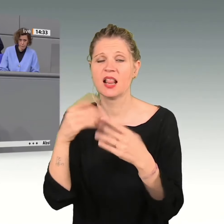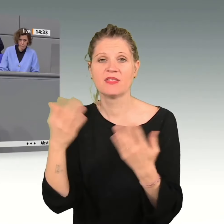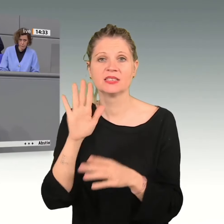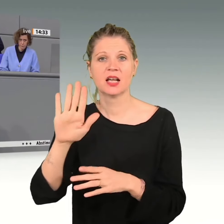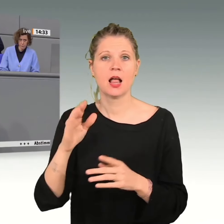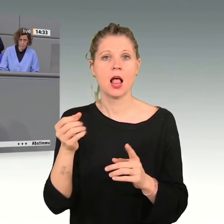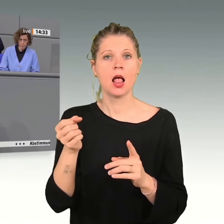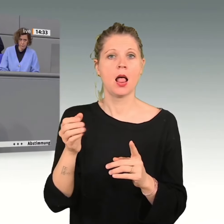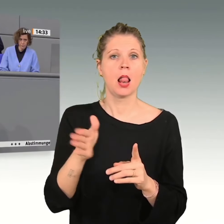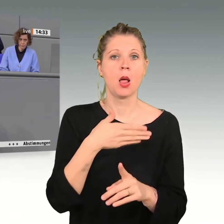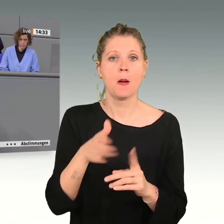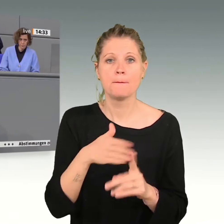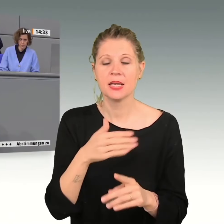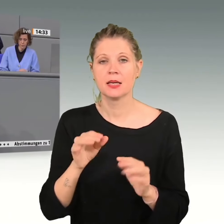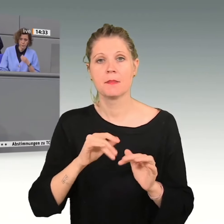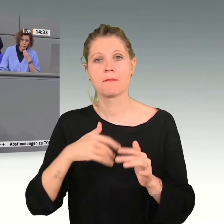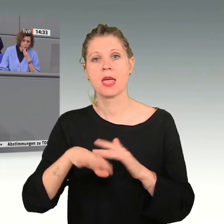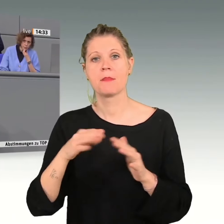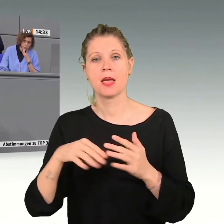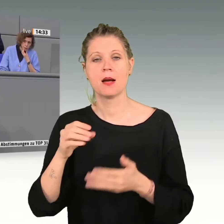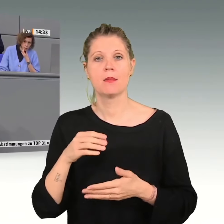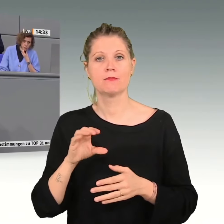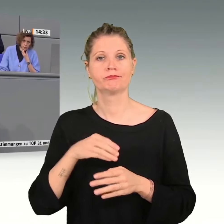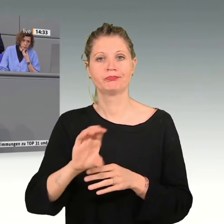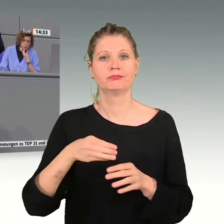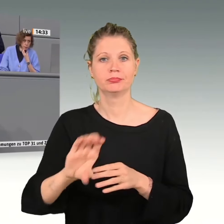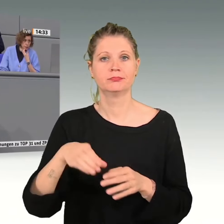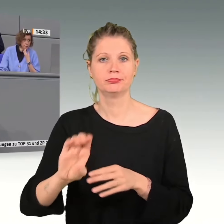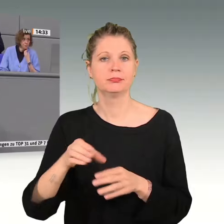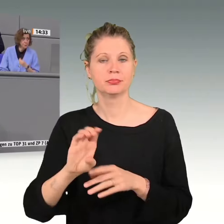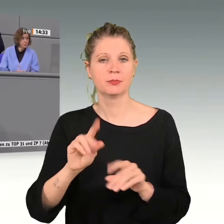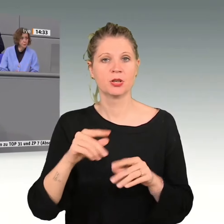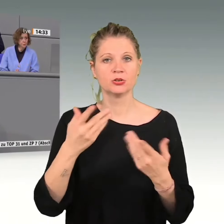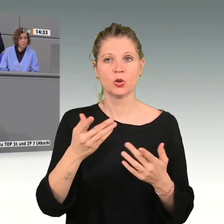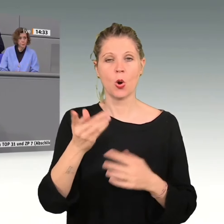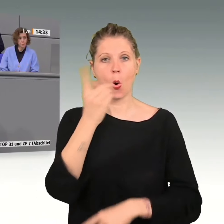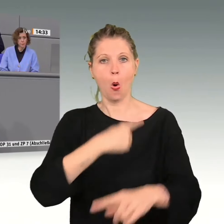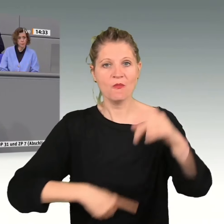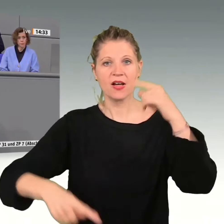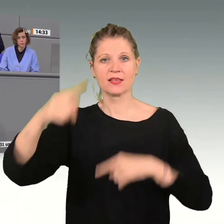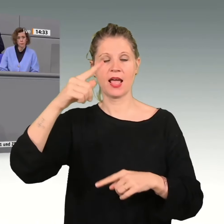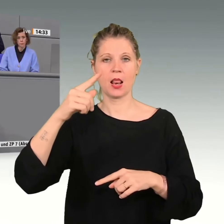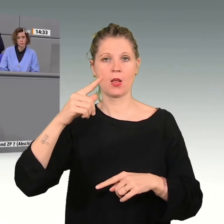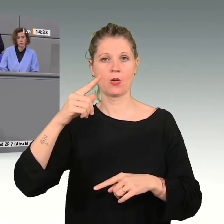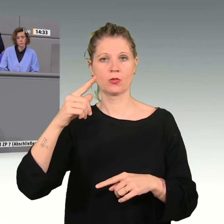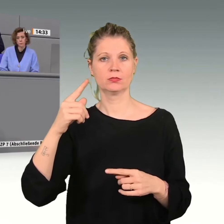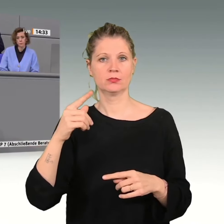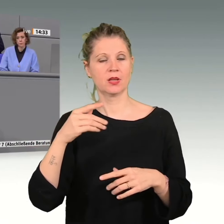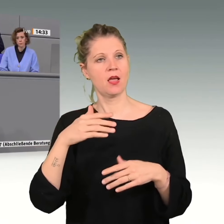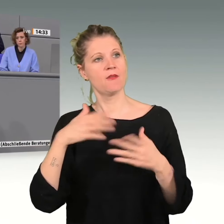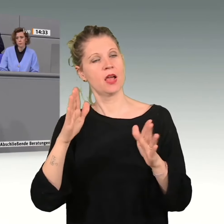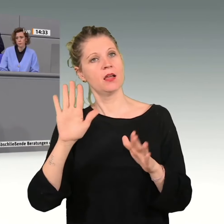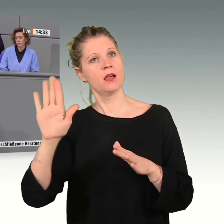steinreich werden. Das ist ein Prozess der völligen Umverteilung von unten nach oben, den die Grünen machen. Frei nach Robert